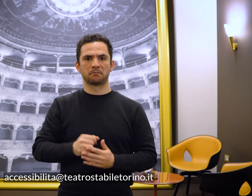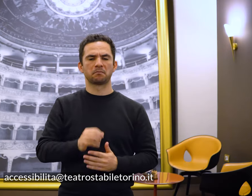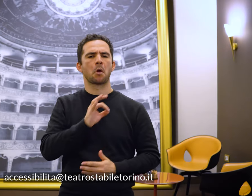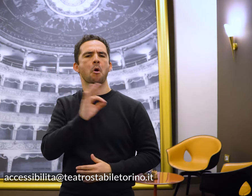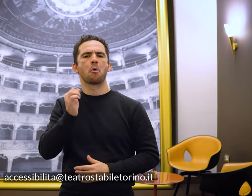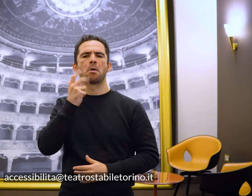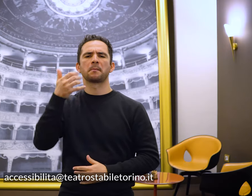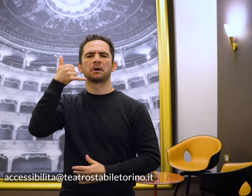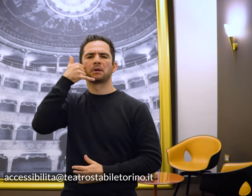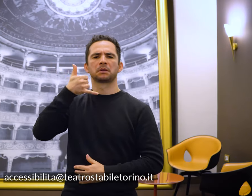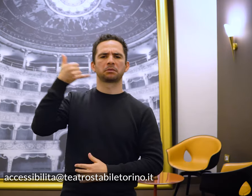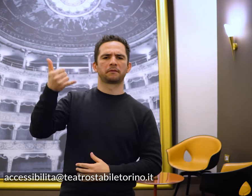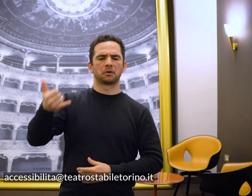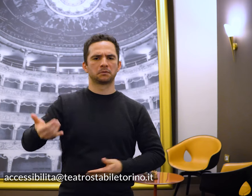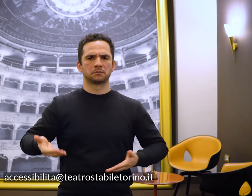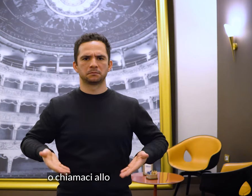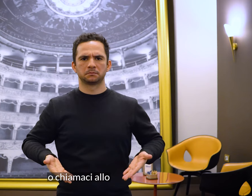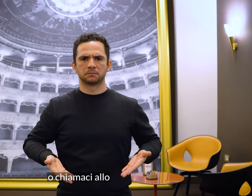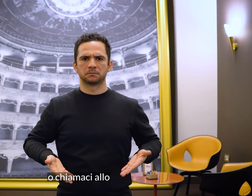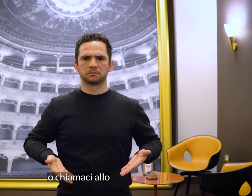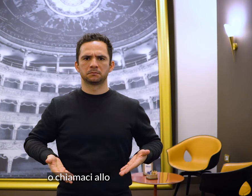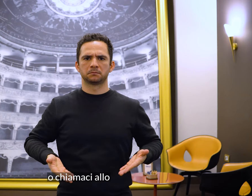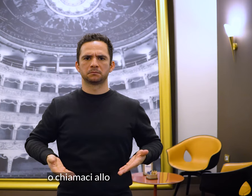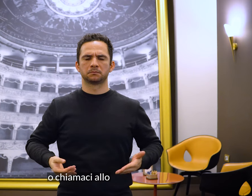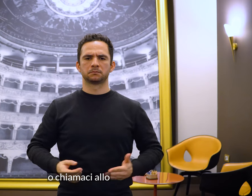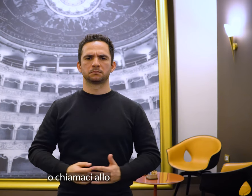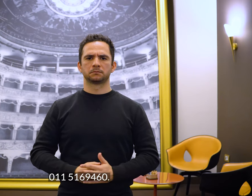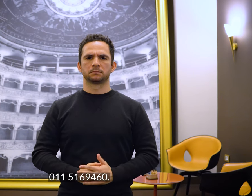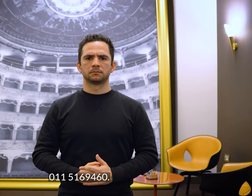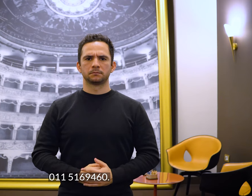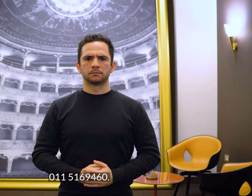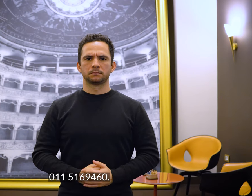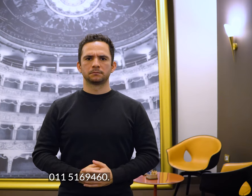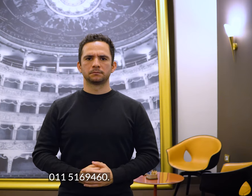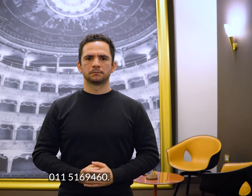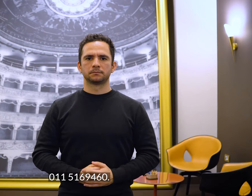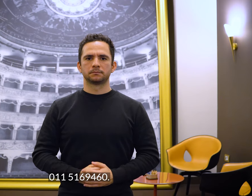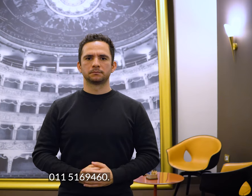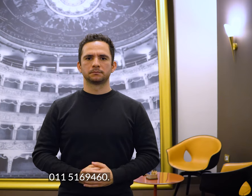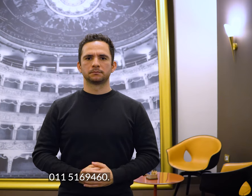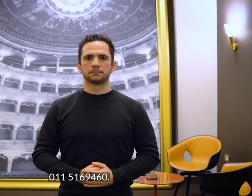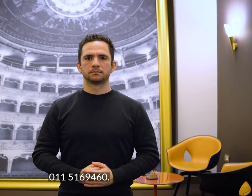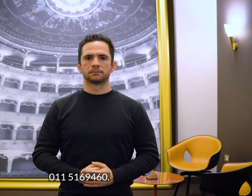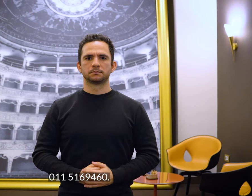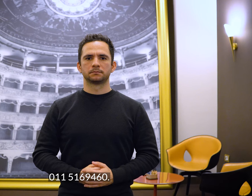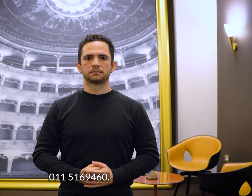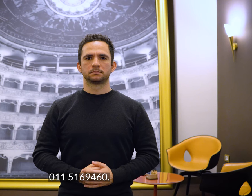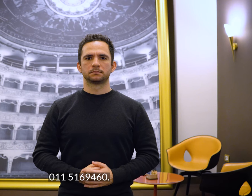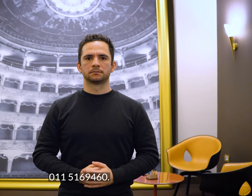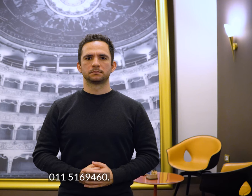chiocciolateatrostabiletorino.it o chiamaci allo 011 5169 460